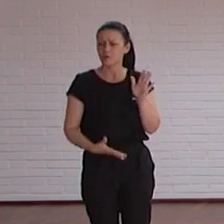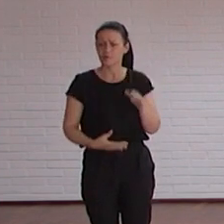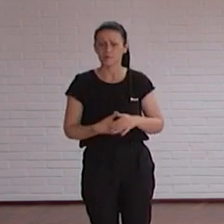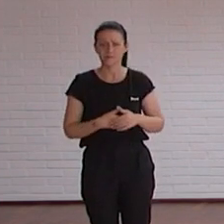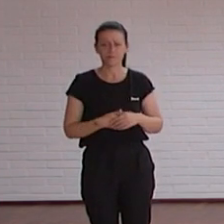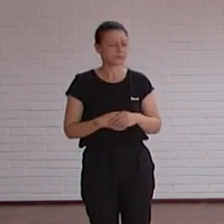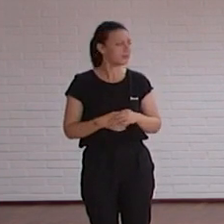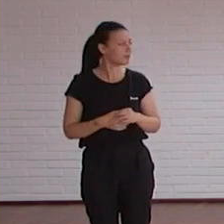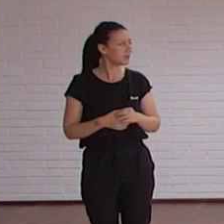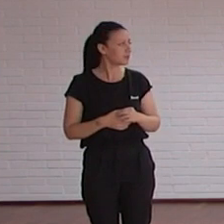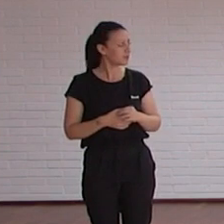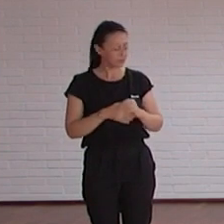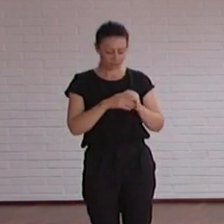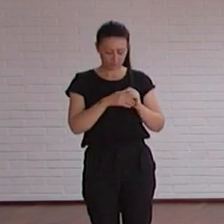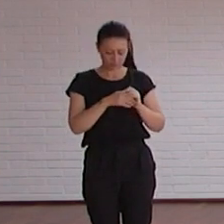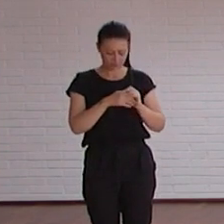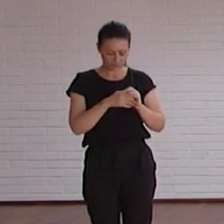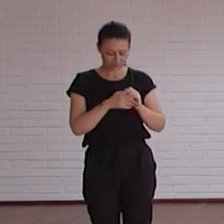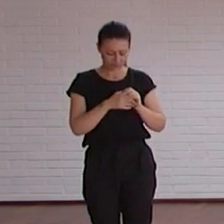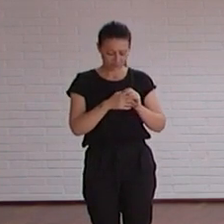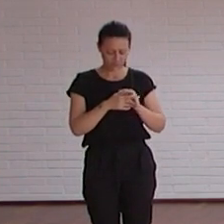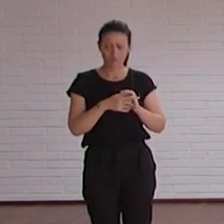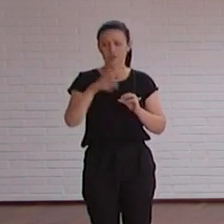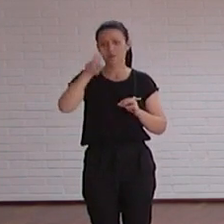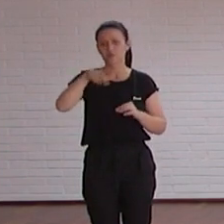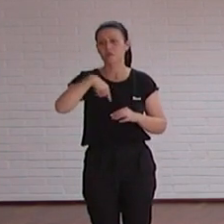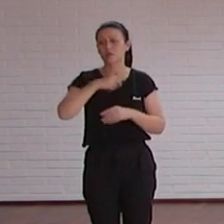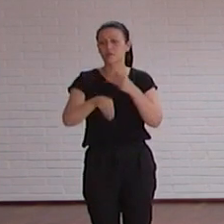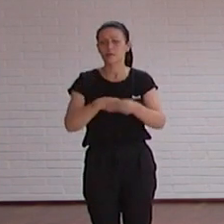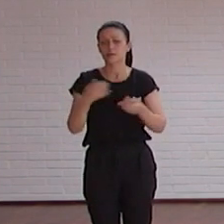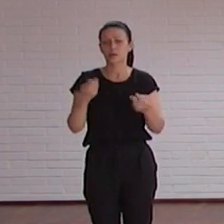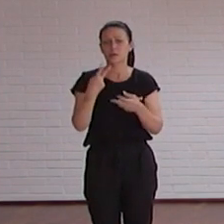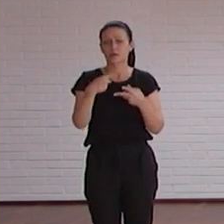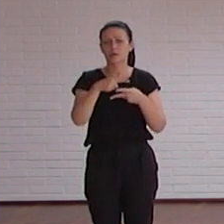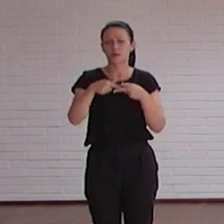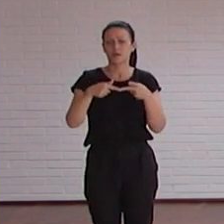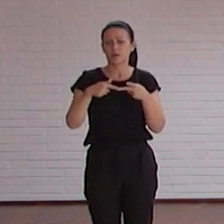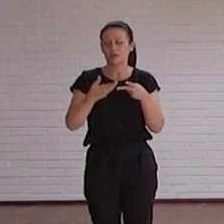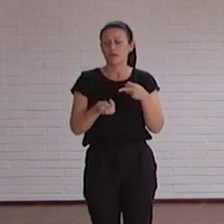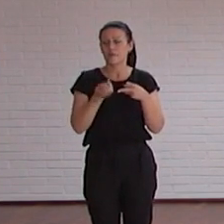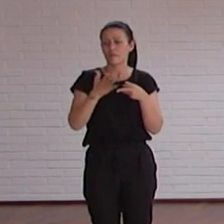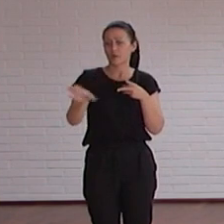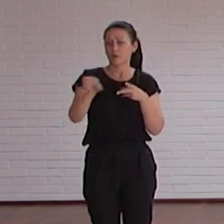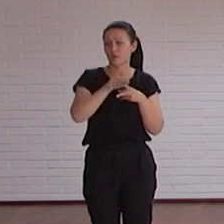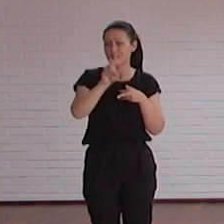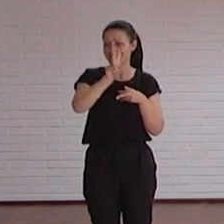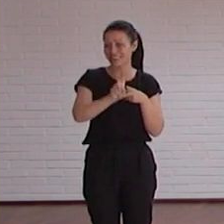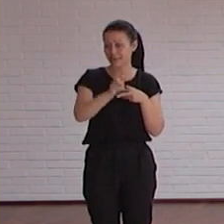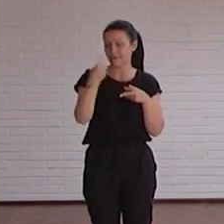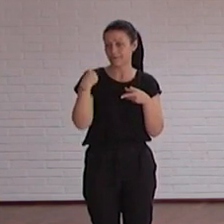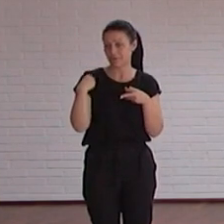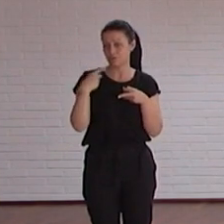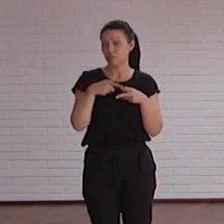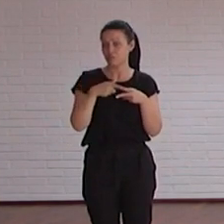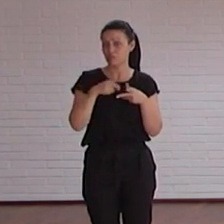muy bien y luego además nosotros hacemos dos cosas por una parte recoger esas informaciones de estos temas que podemos